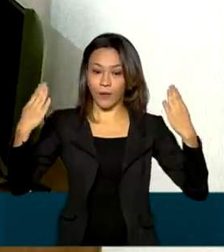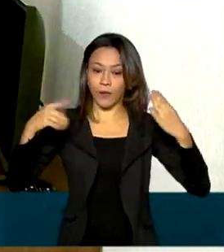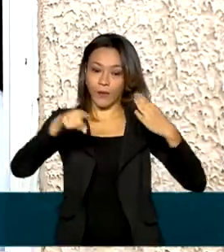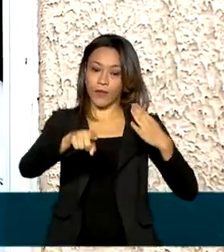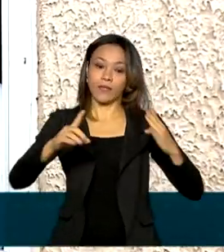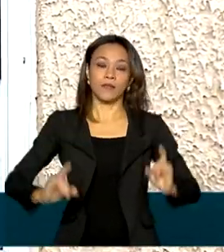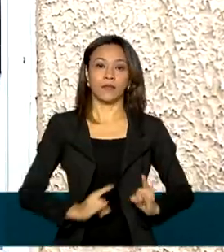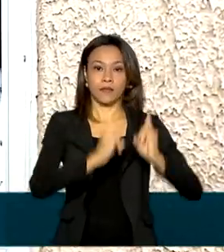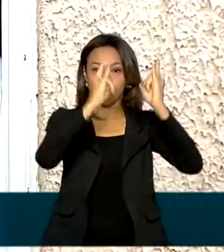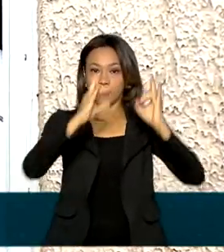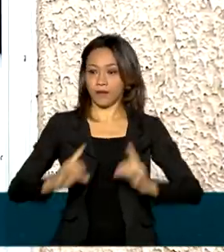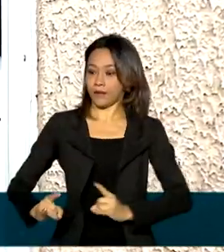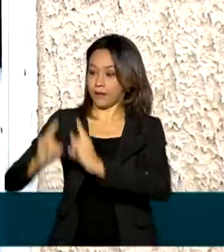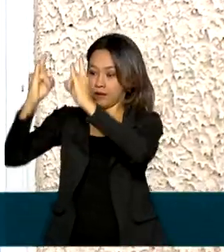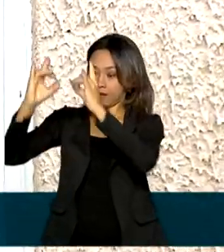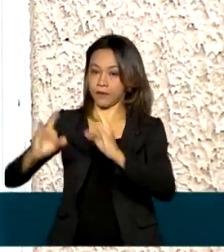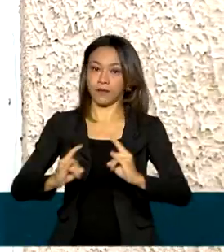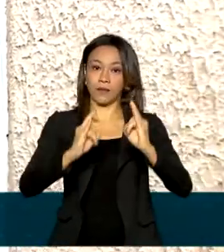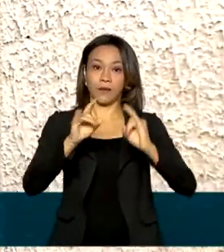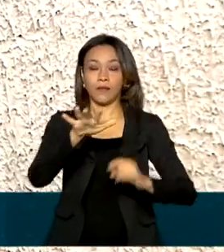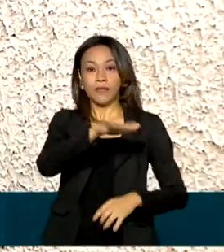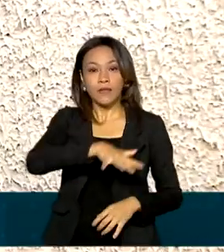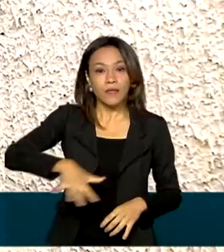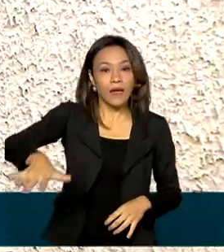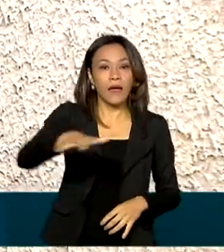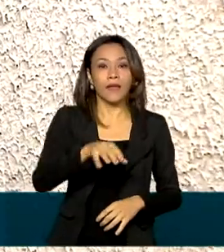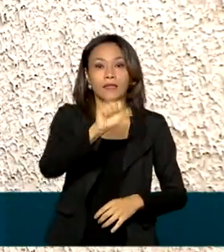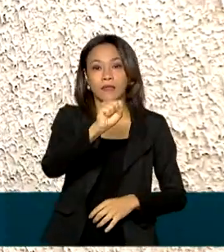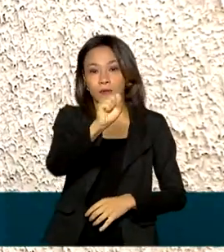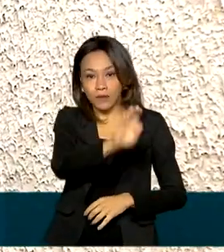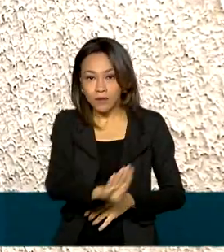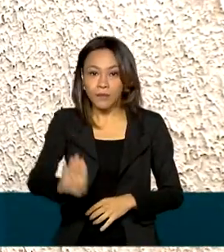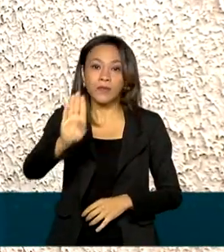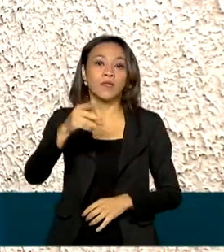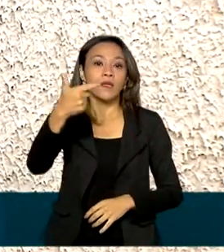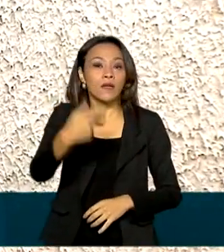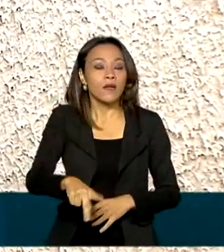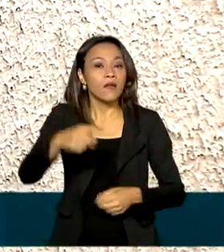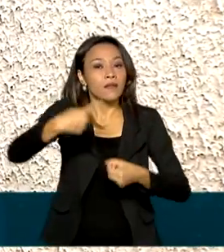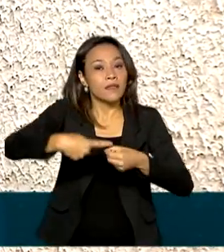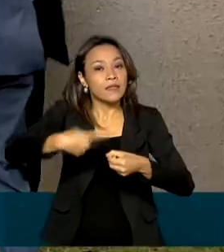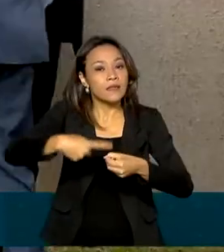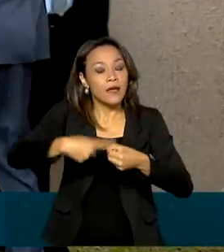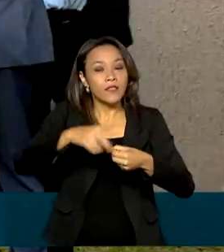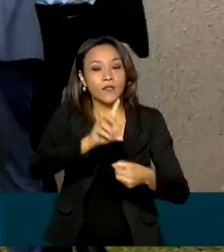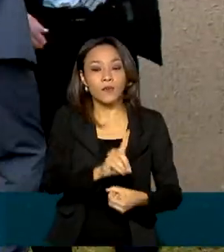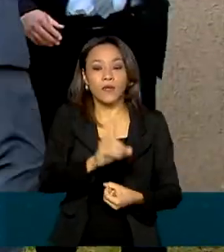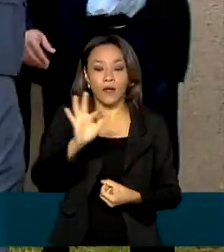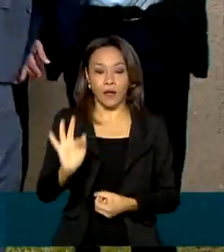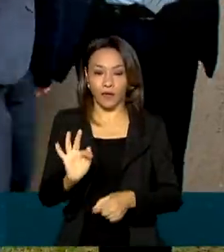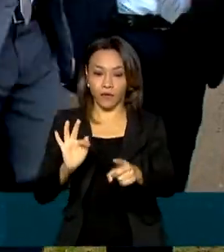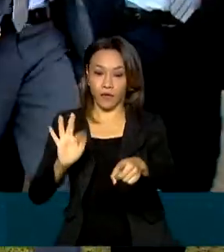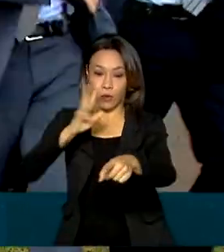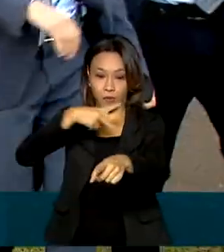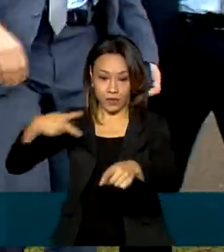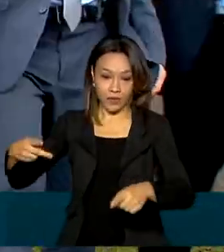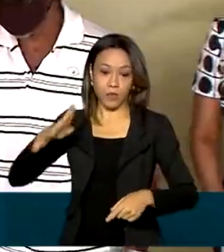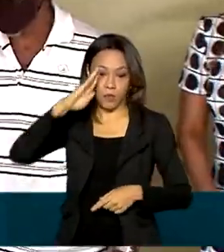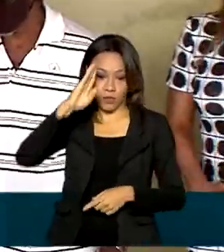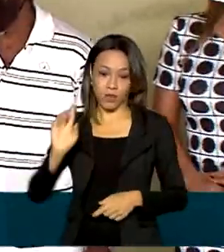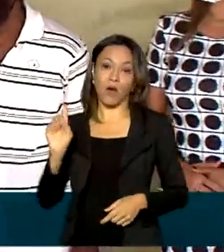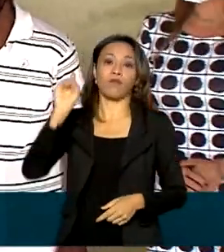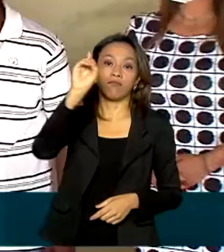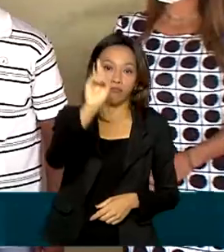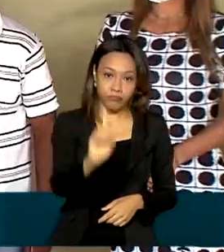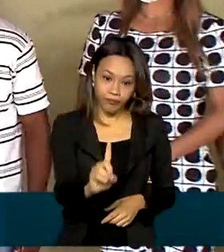Crixá 4 e 5 em São Sebastião, no Distrito Federal. O presidente da República, Jair Bolsonaro, esteve presente